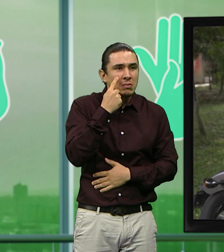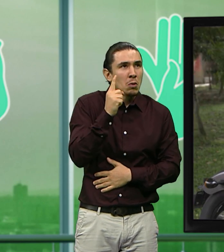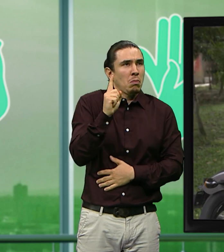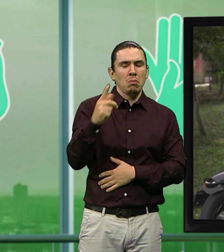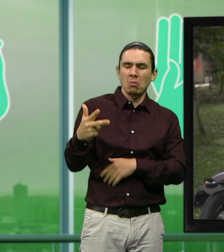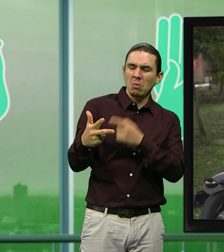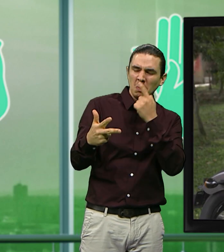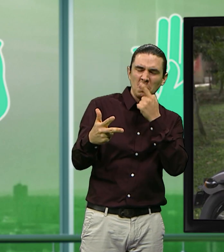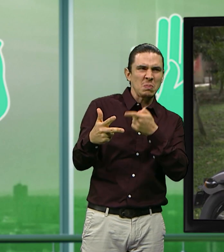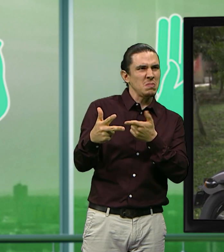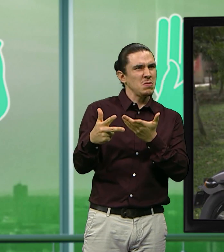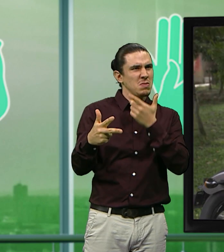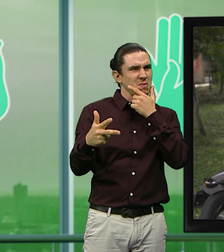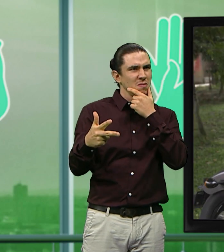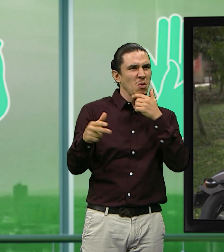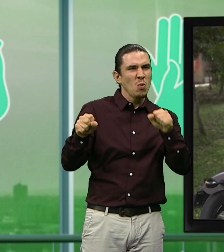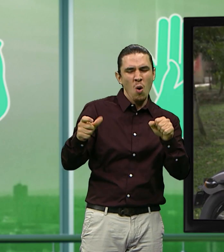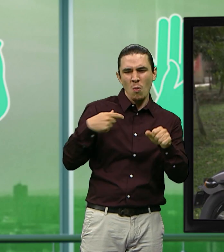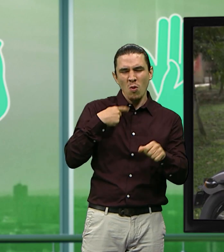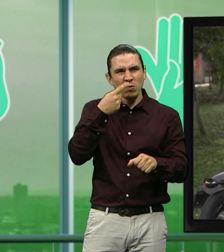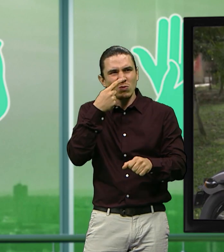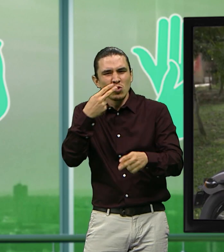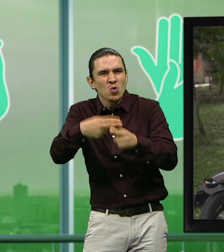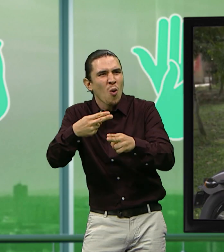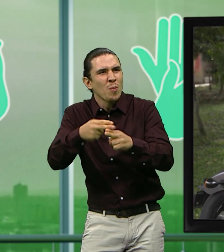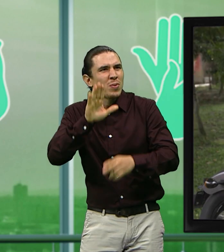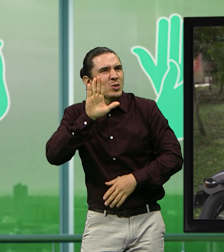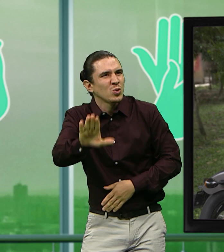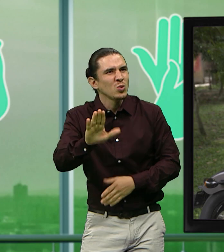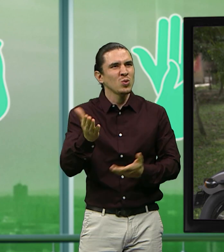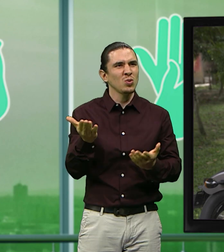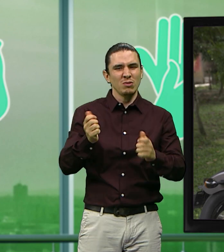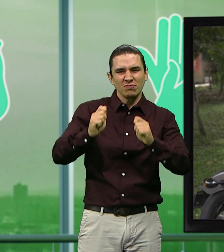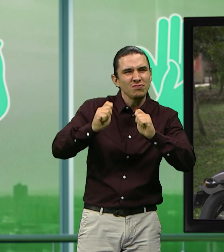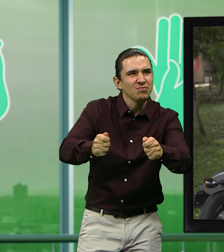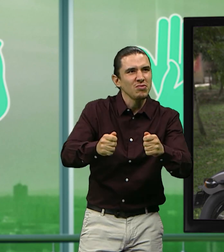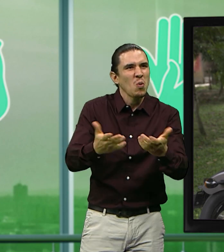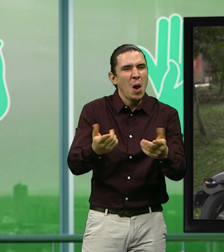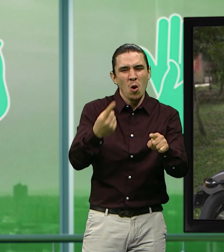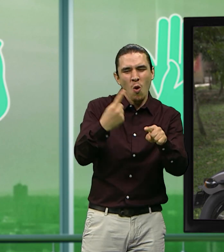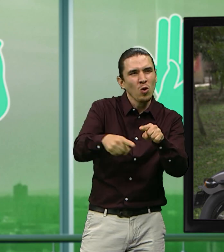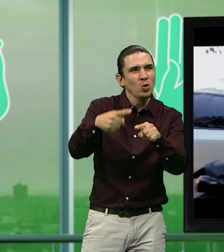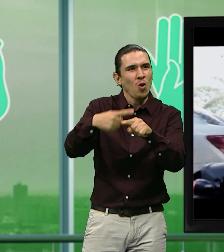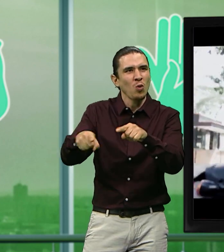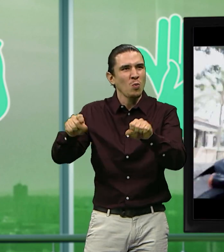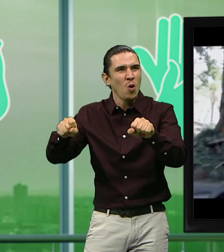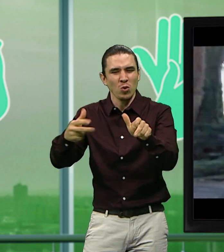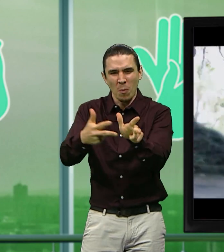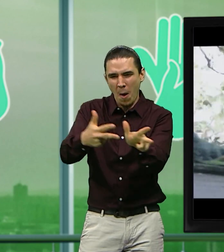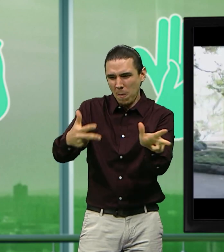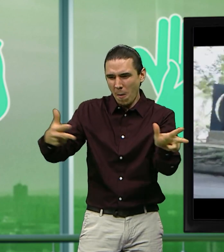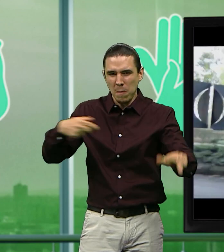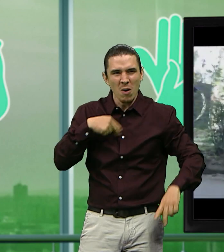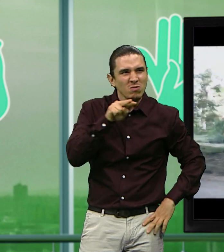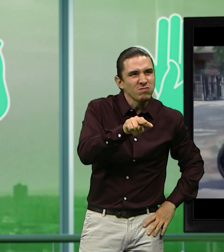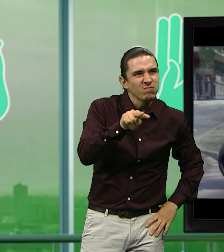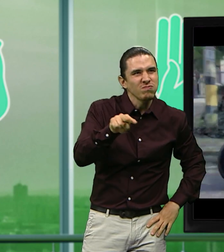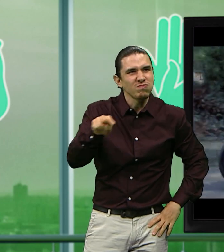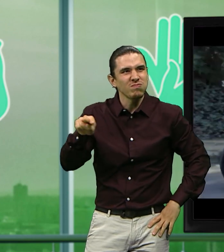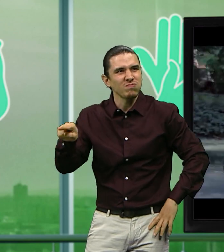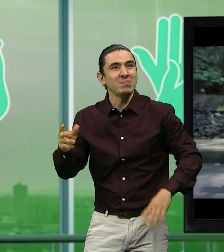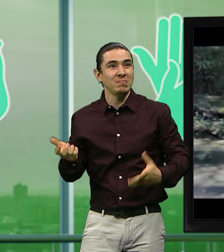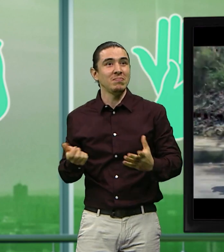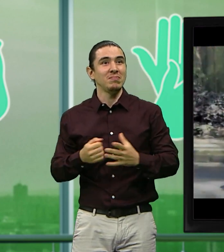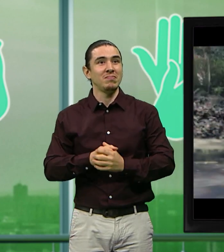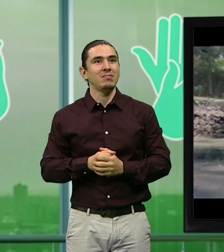un tema de unas motos con mucho poder, con un renombre, sino que empecé a descubrir una serie de situaciones